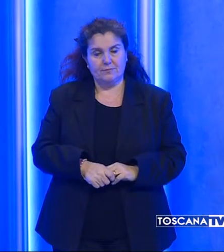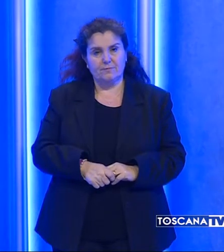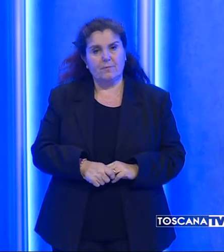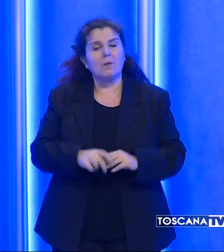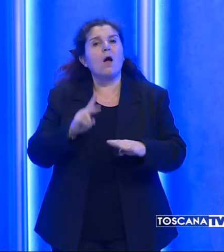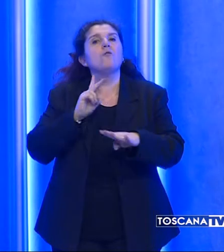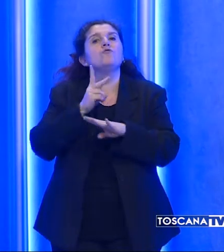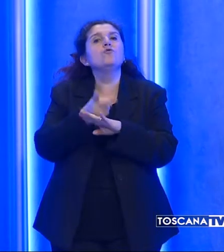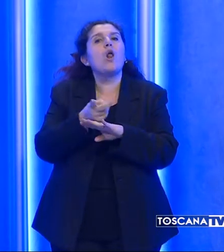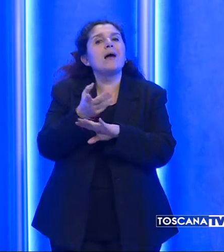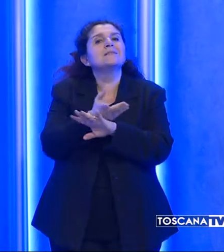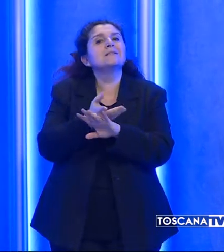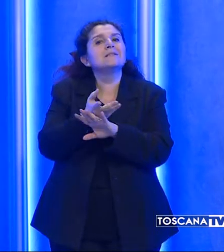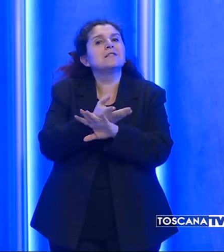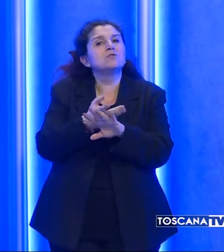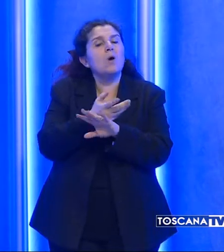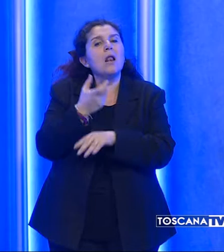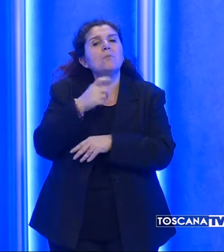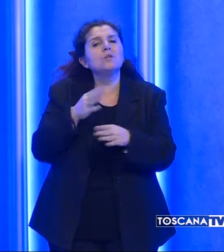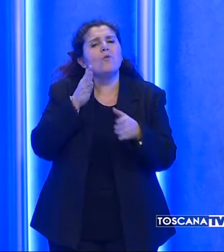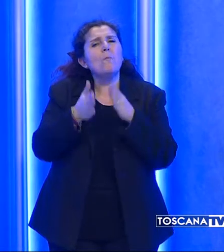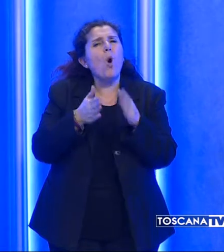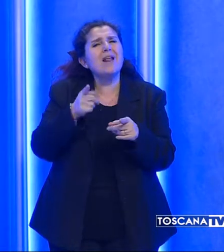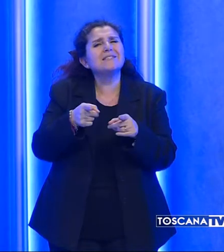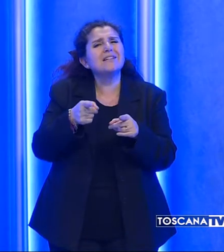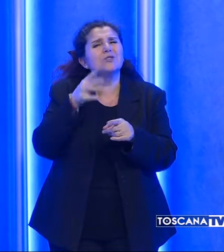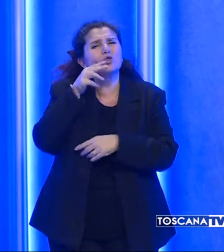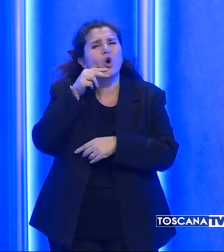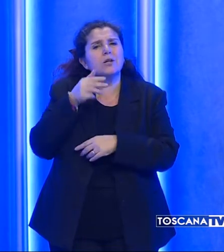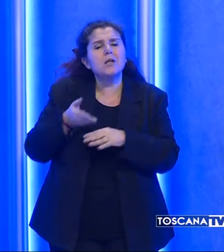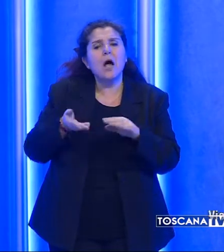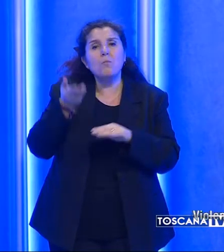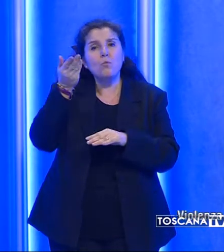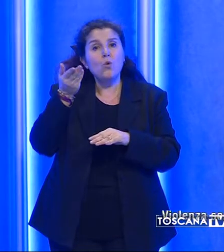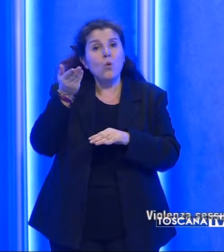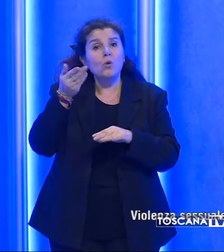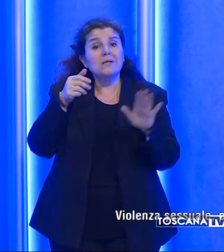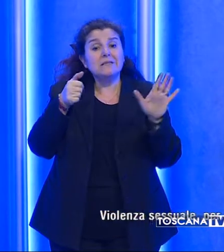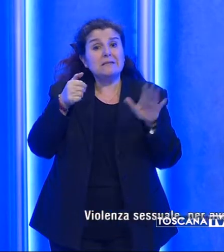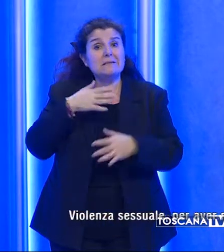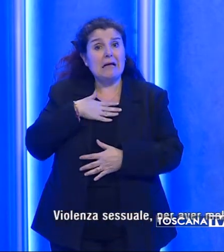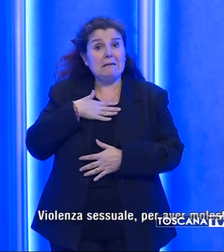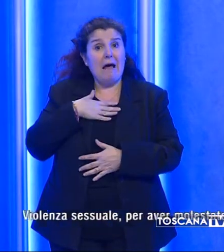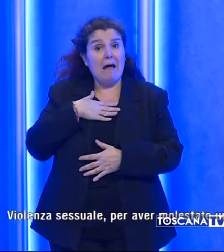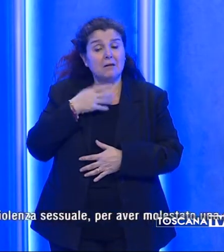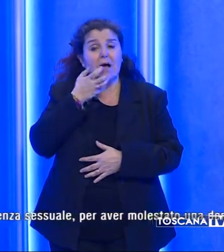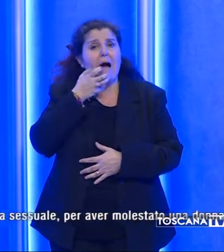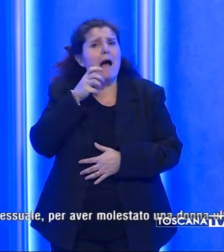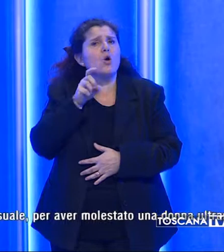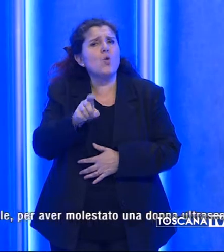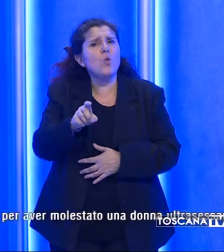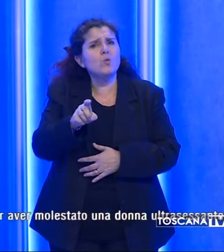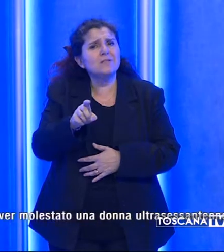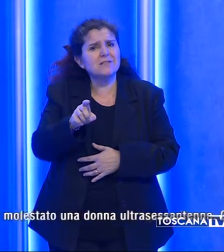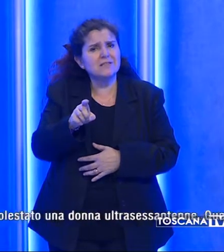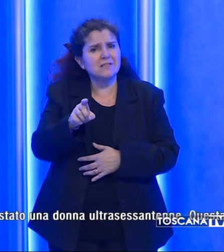Violenza sessuale per aver molestato una donna ultra sessantenne. Questa l'accusa che ha